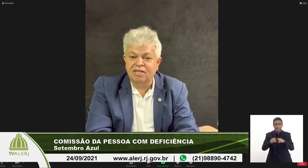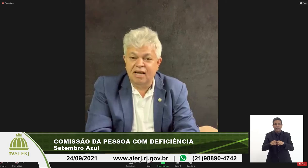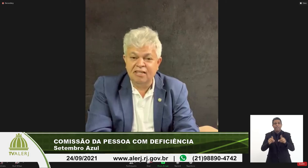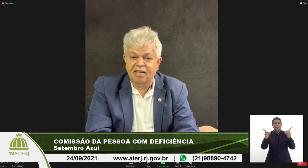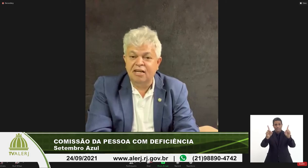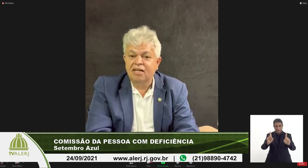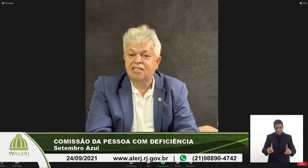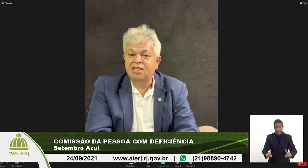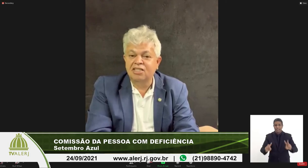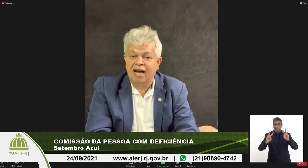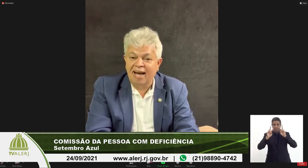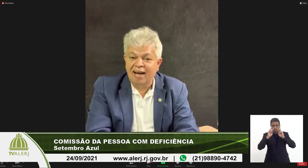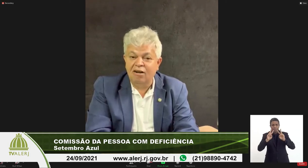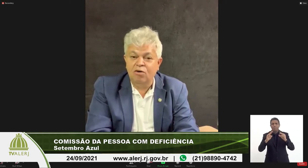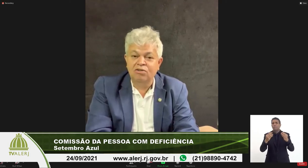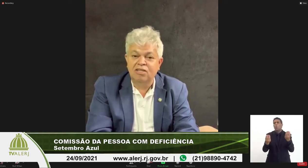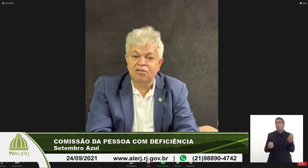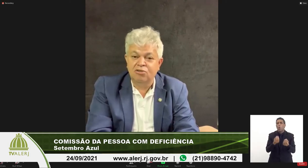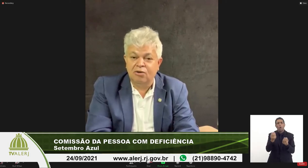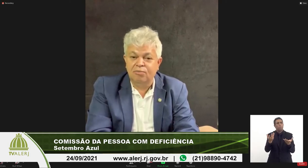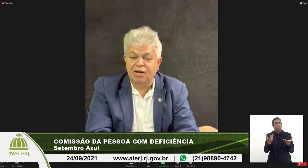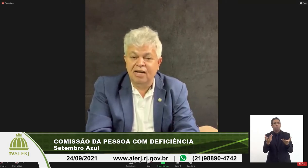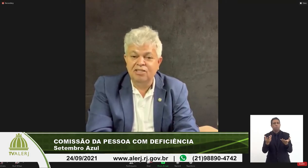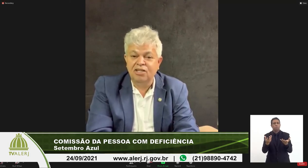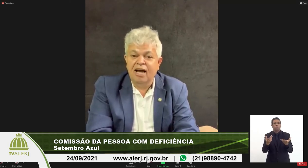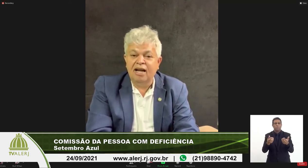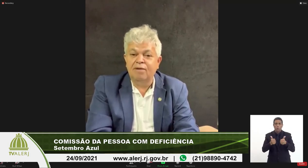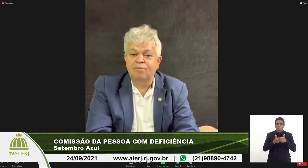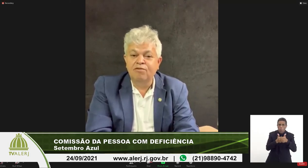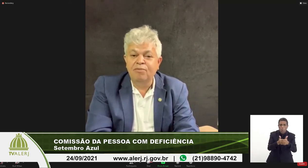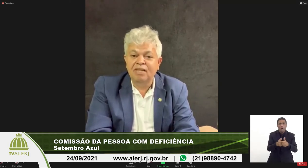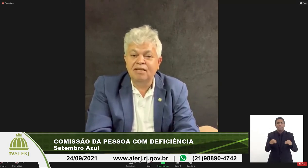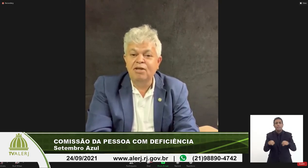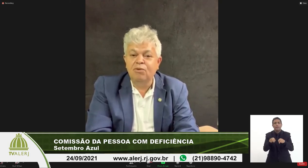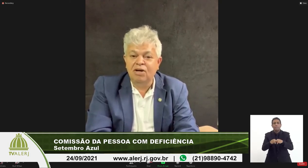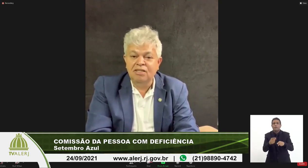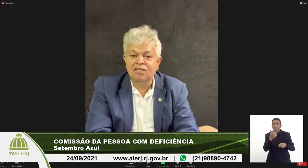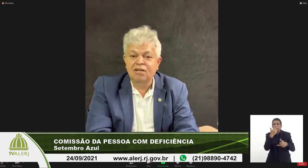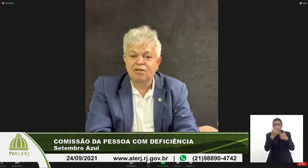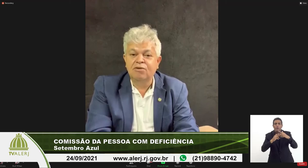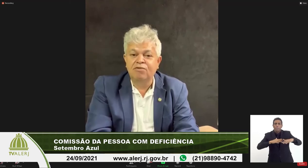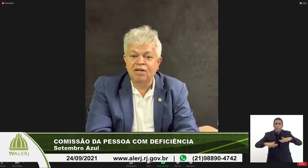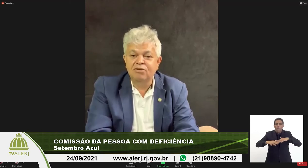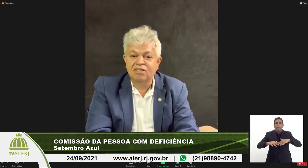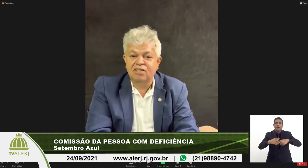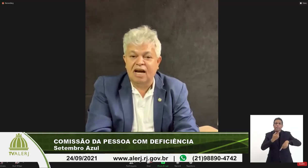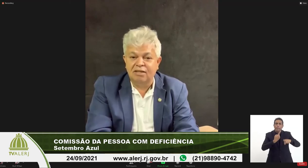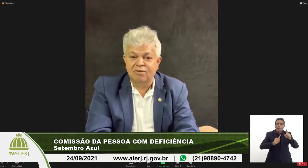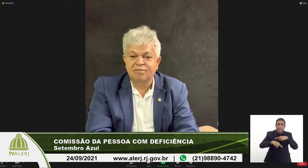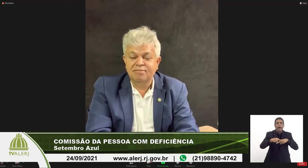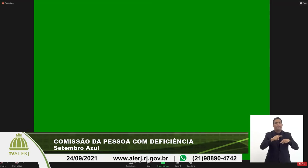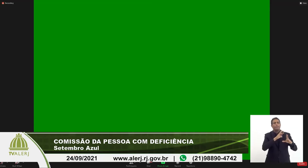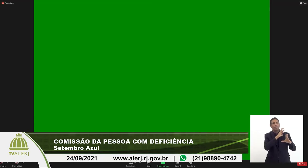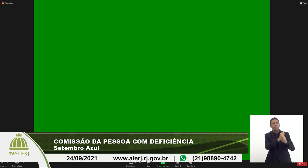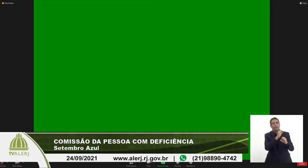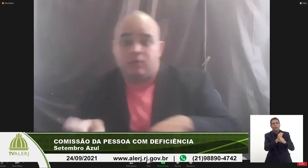deficiência seja ela ou seja o acompanhante ela movimenta milhões no governo do estado